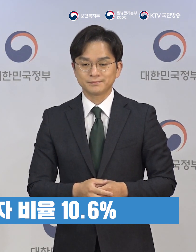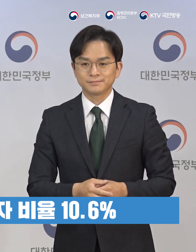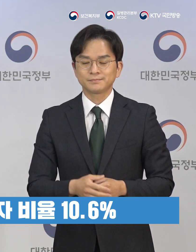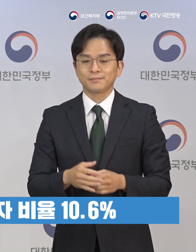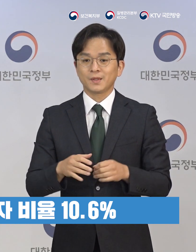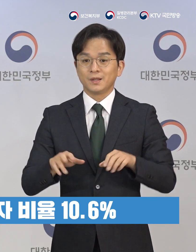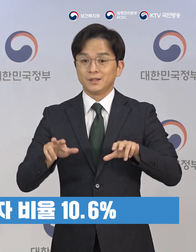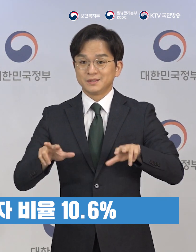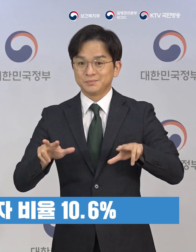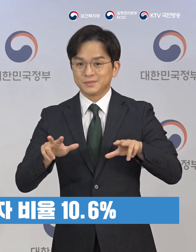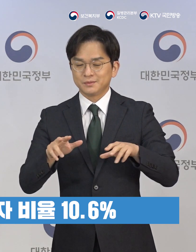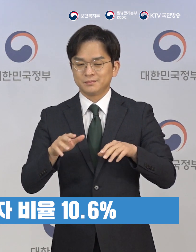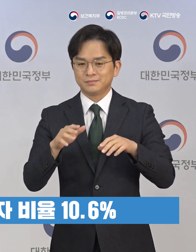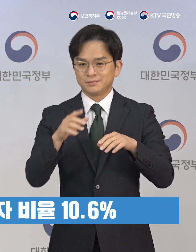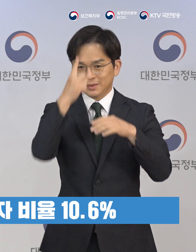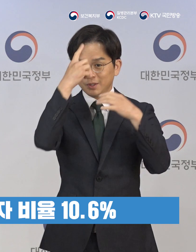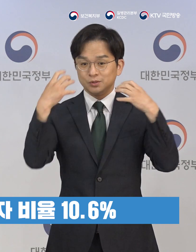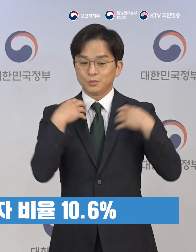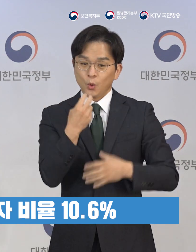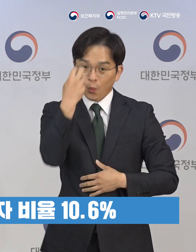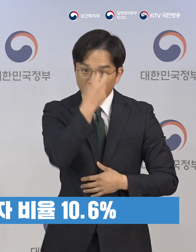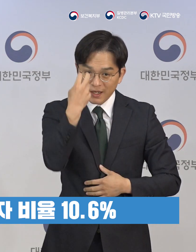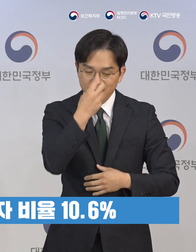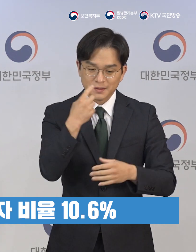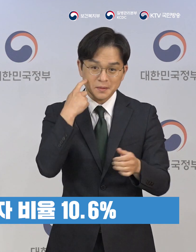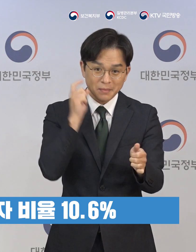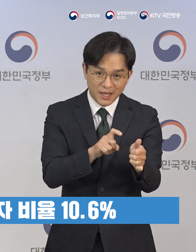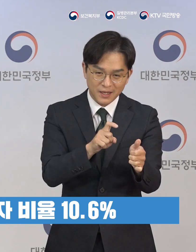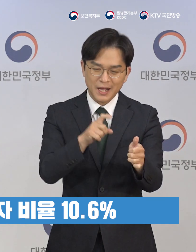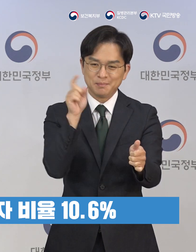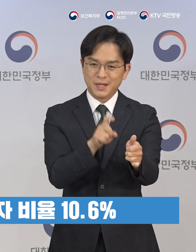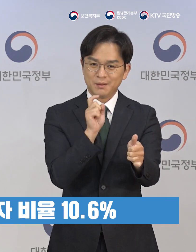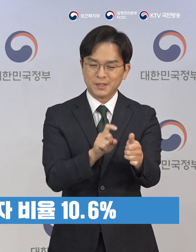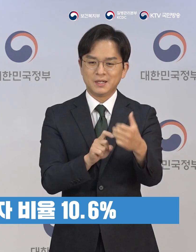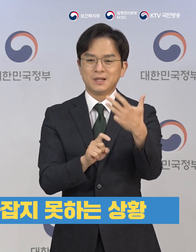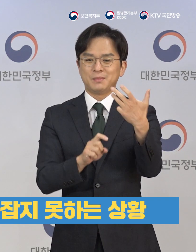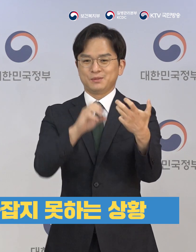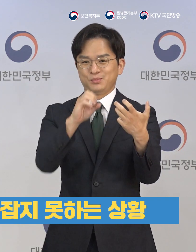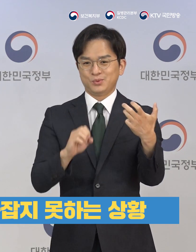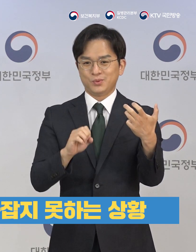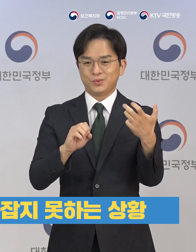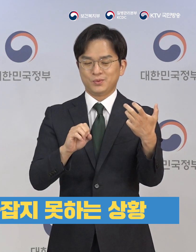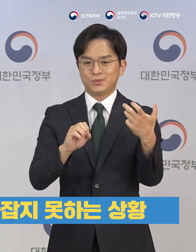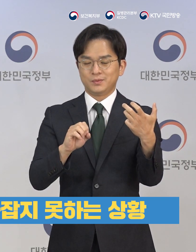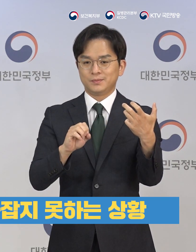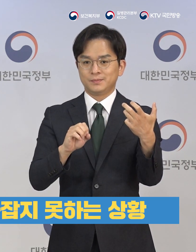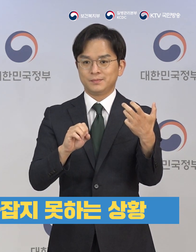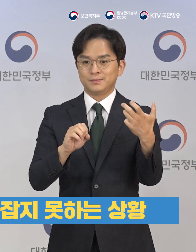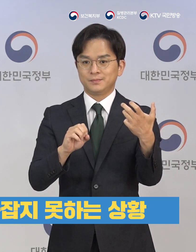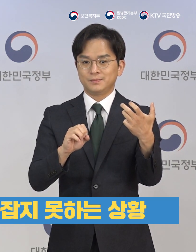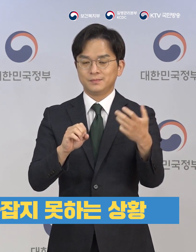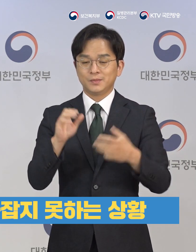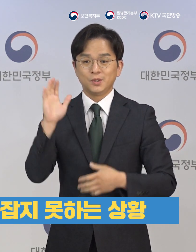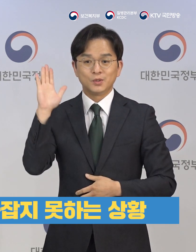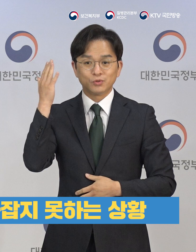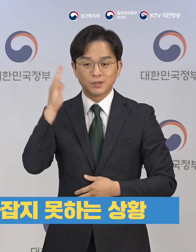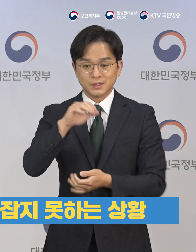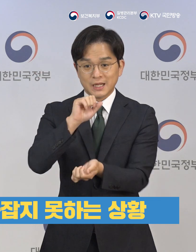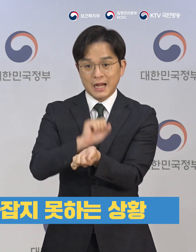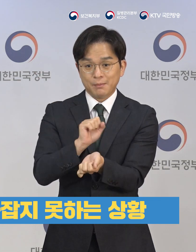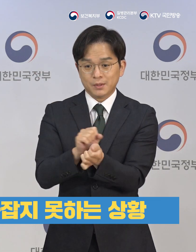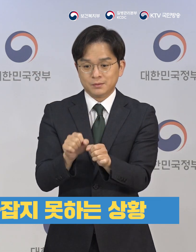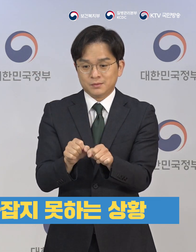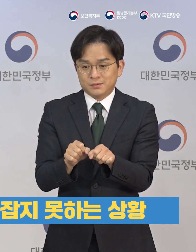환자 비율은 다소 증가하여 호전을 보이고 있지만 여전히 80% 이하 수준입니다.